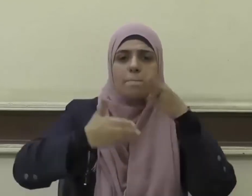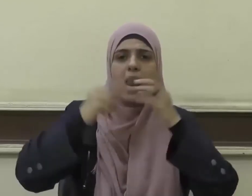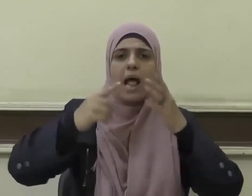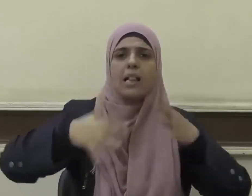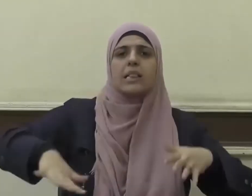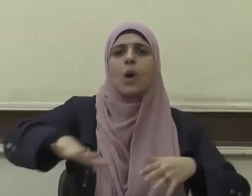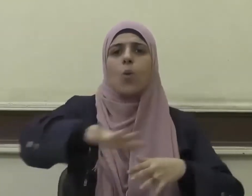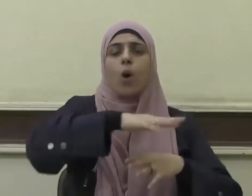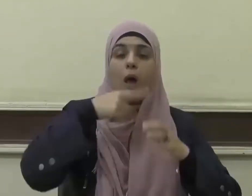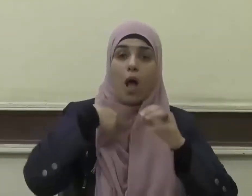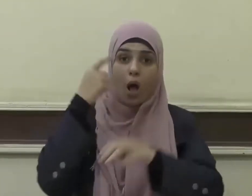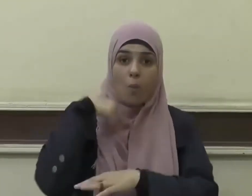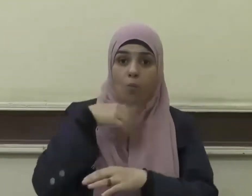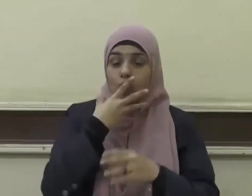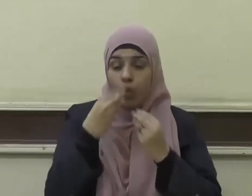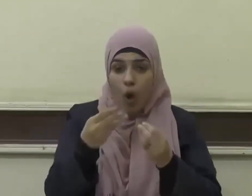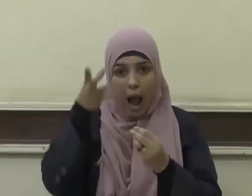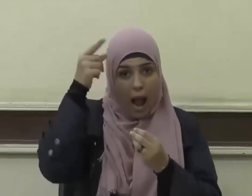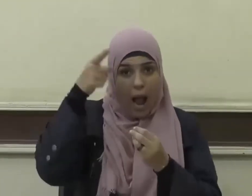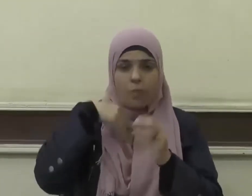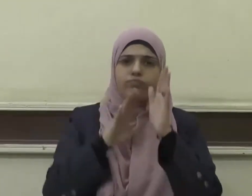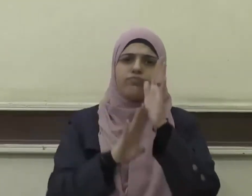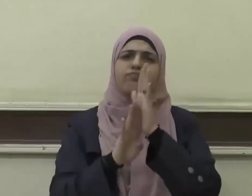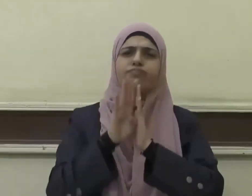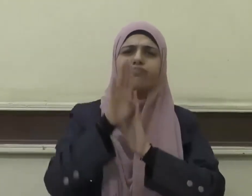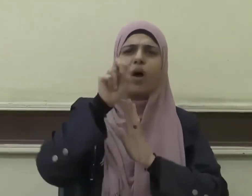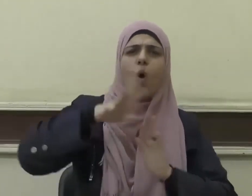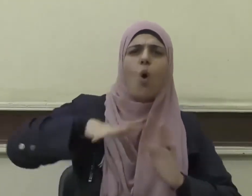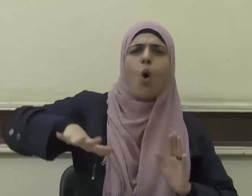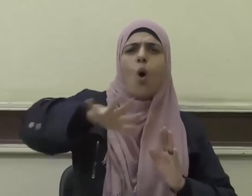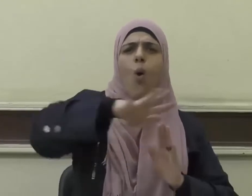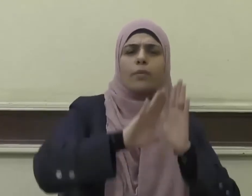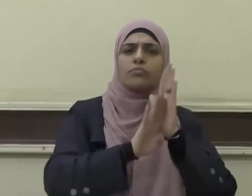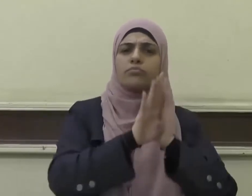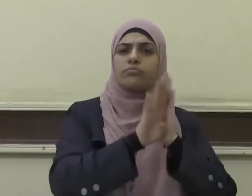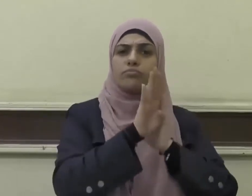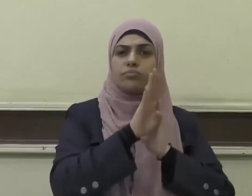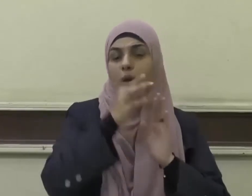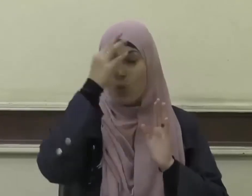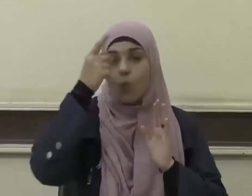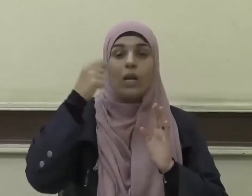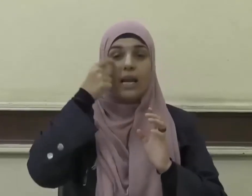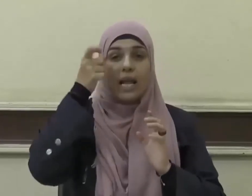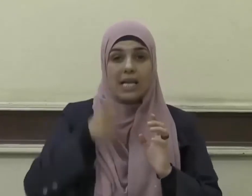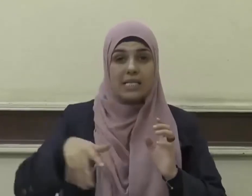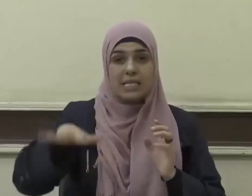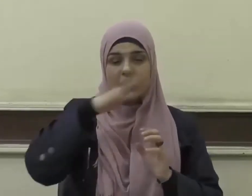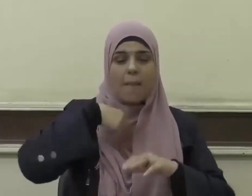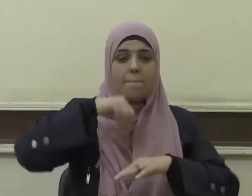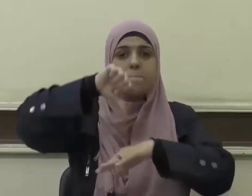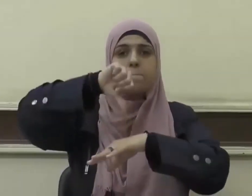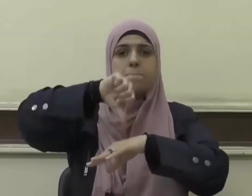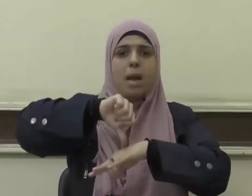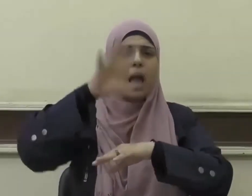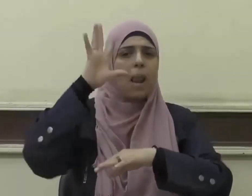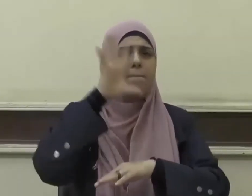تنهض الأمم وتتقدم وبه ينال الإنسان مكانته ويعلو قدره